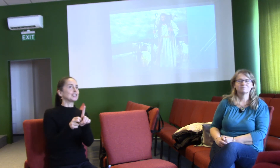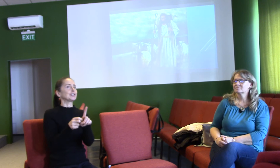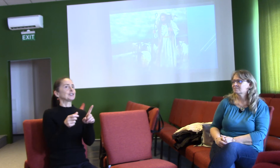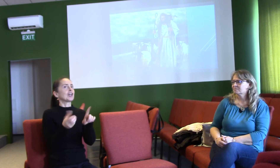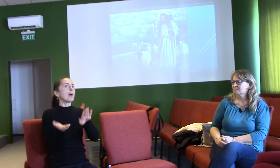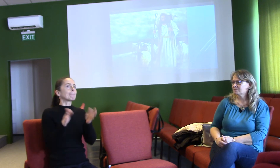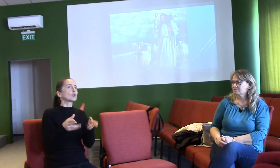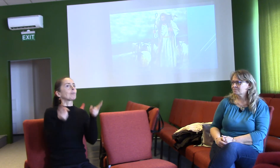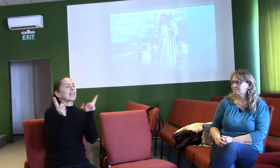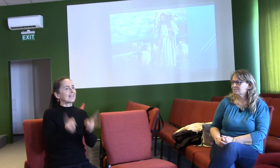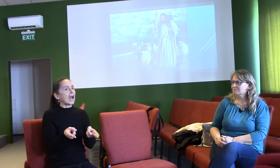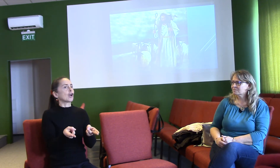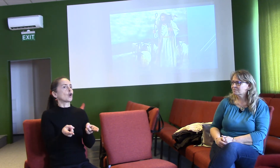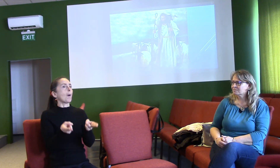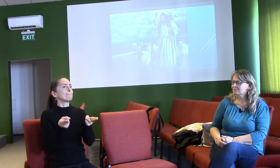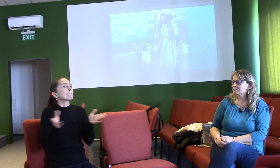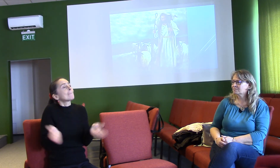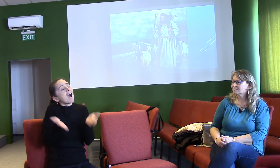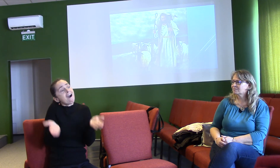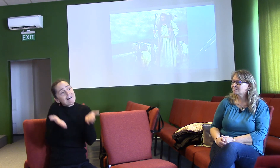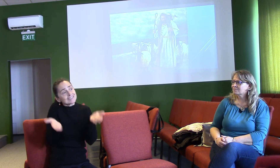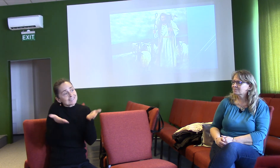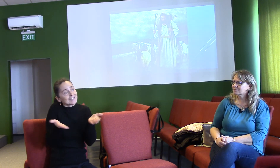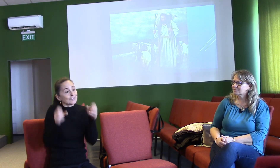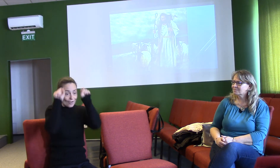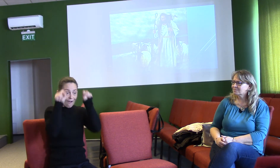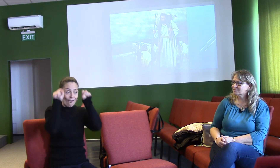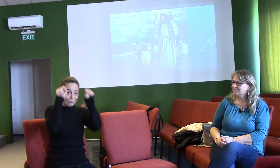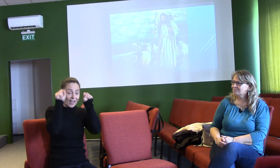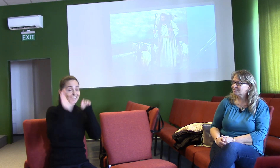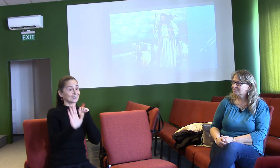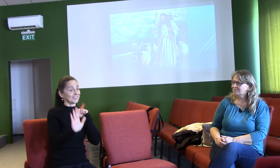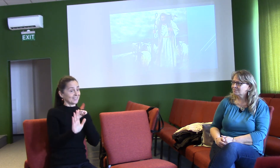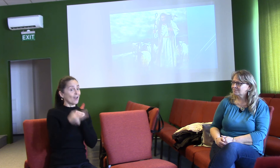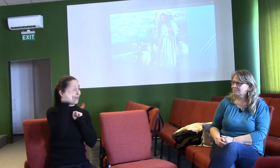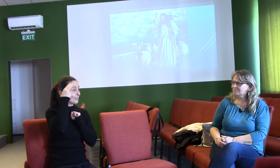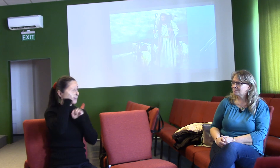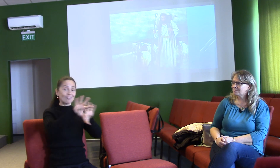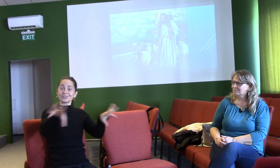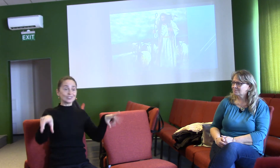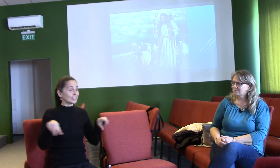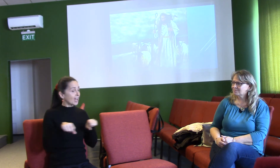ovečku zná jménem. a nejen jménem, on zná, jak se projevuje,